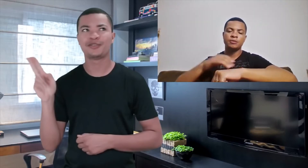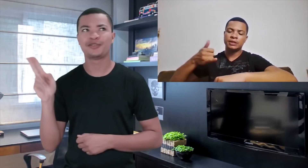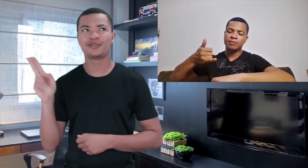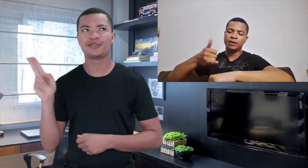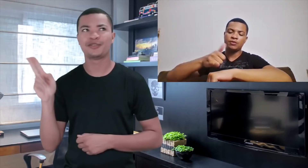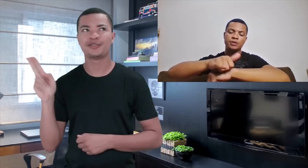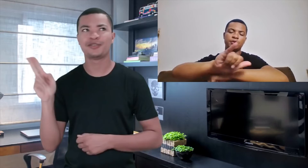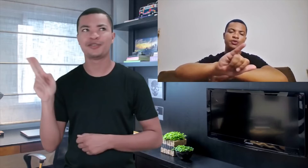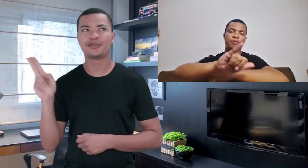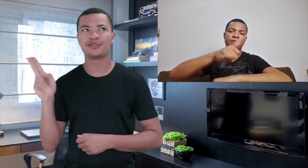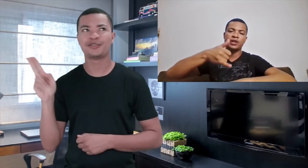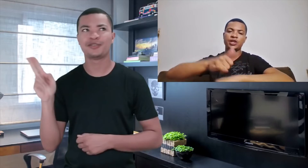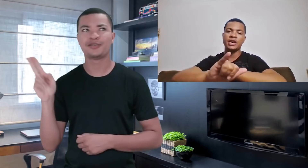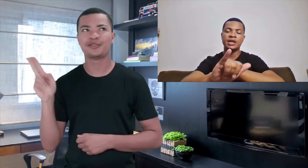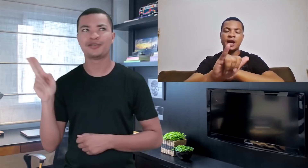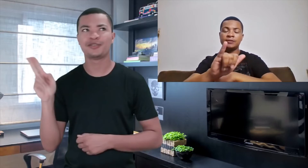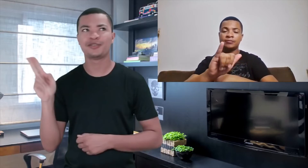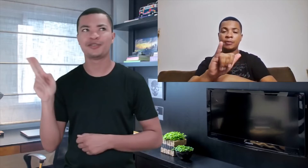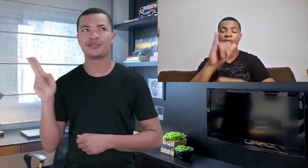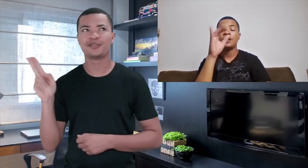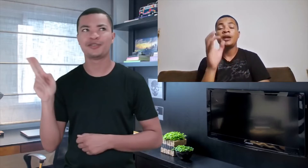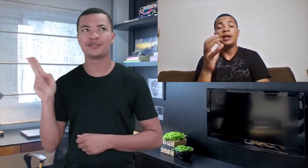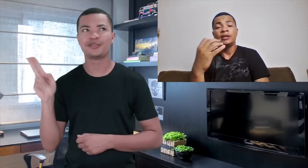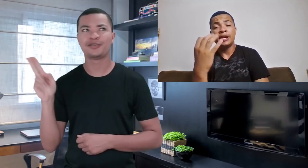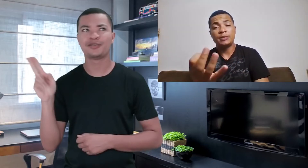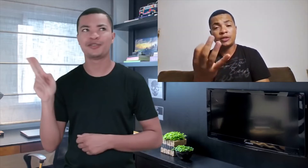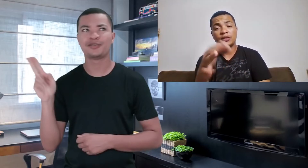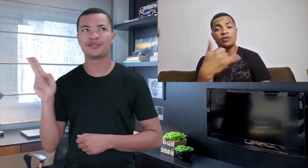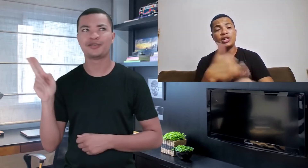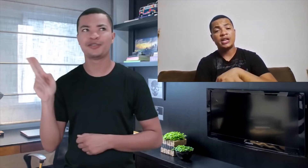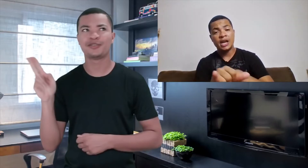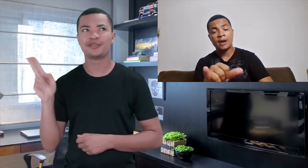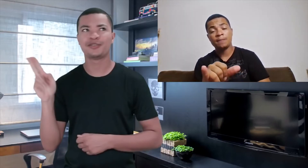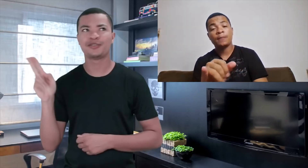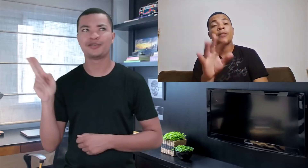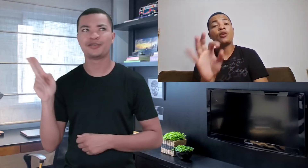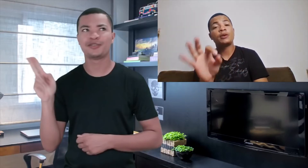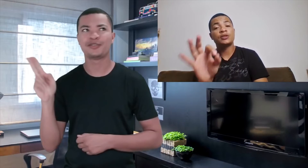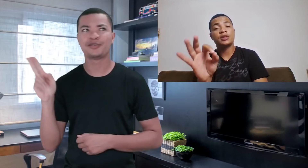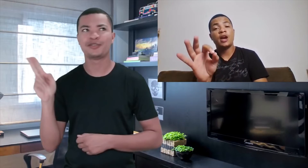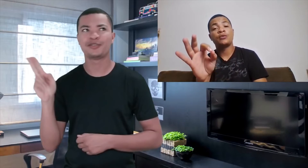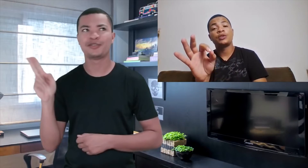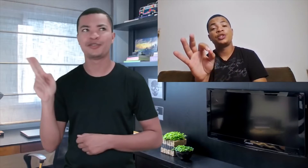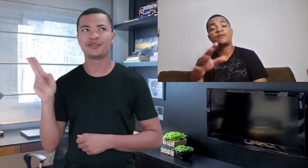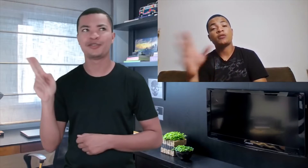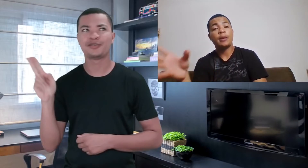você bateu Y e jogou pra frente, enganar, tá bom? esse pode ser o sinal de enganar ou pode ser o sinal de faltar